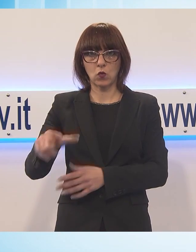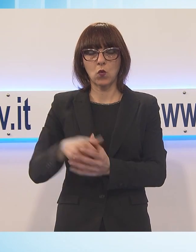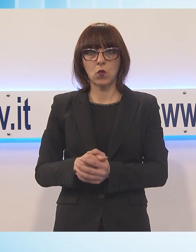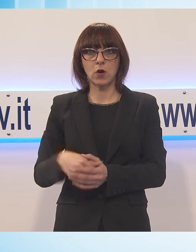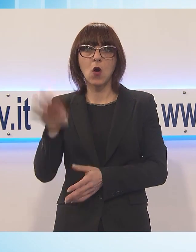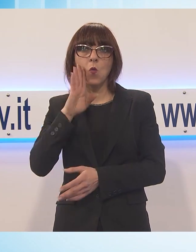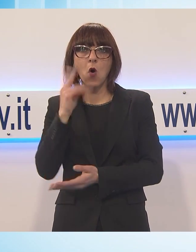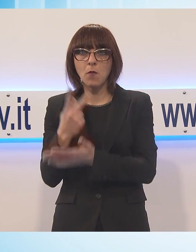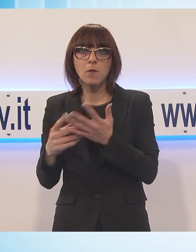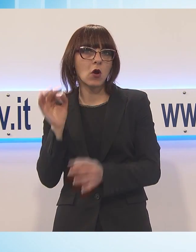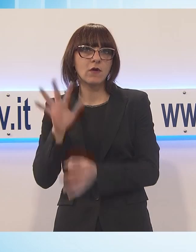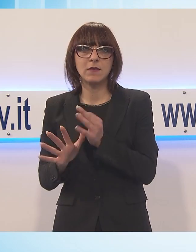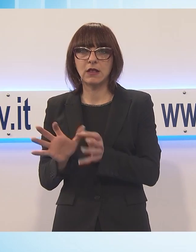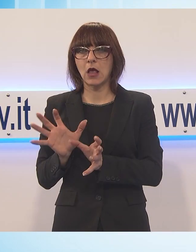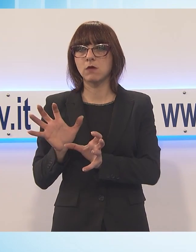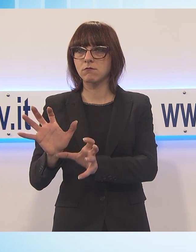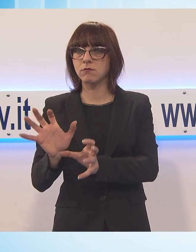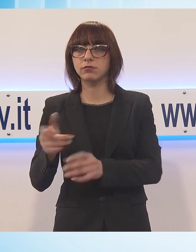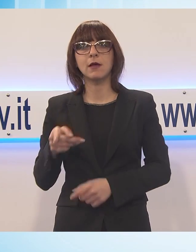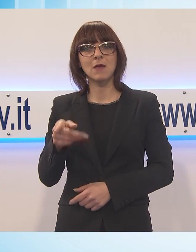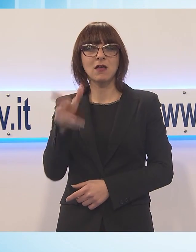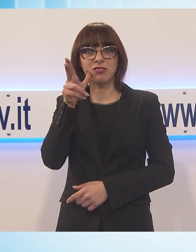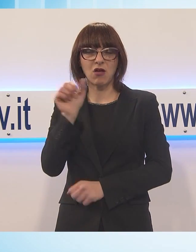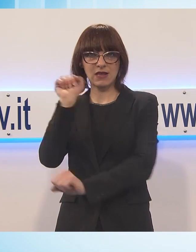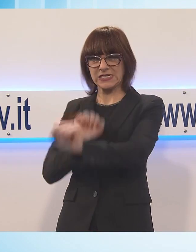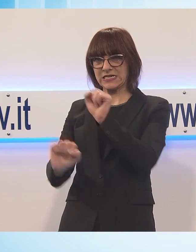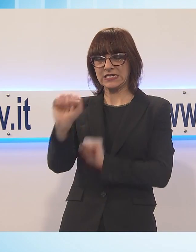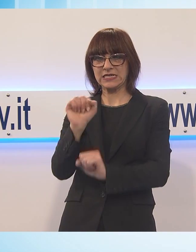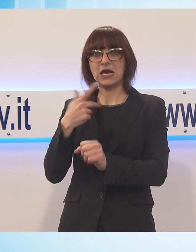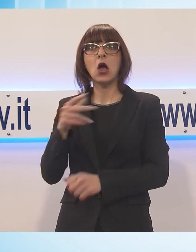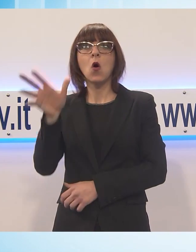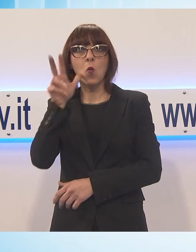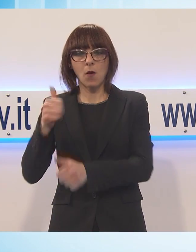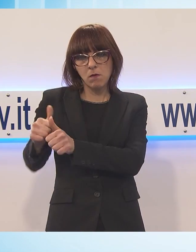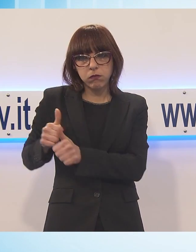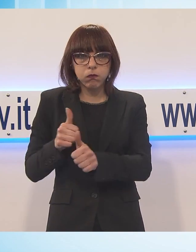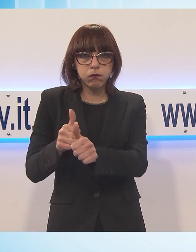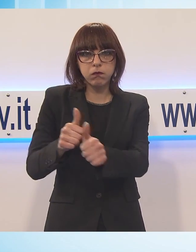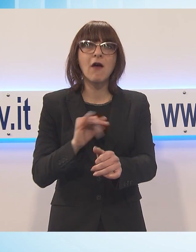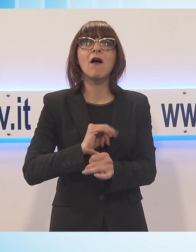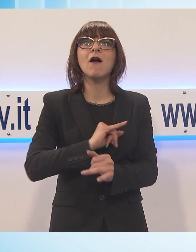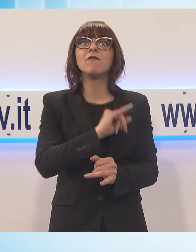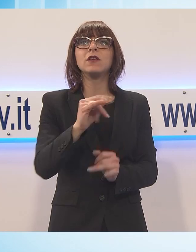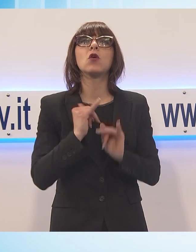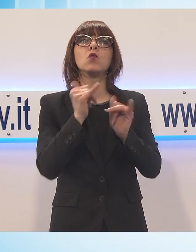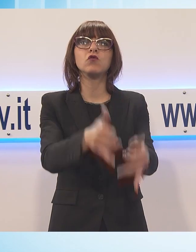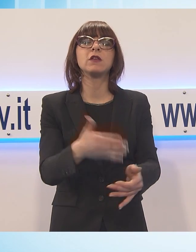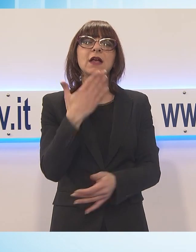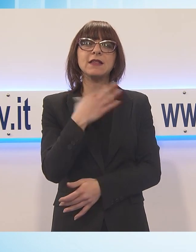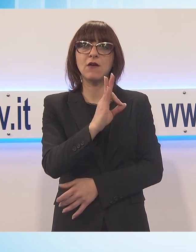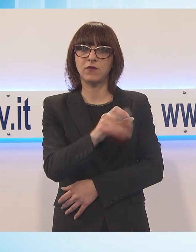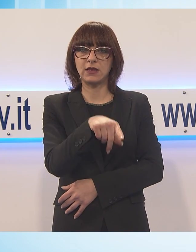L'uomo ha tentato subito di approcciarla ma nonostante i rifiuti della donna l'ha seguita fino alla sortita di San Frediano dove dopo aver